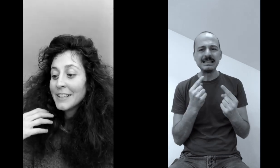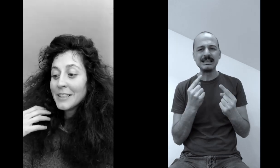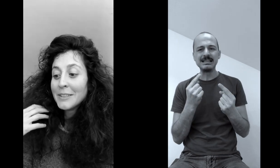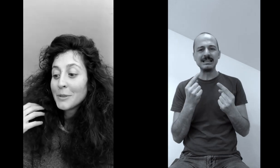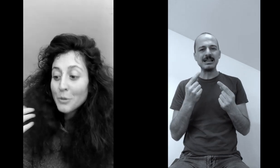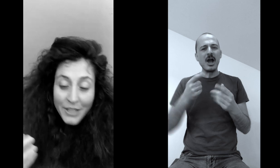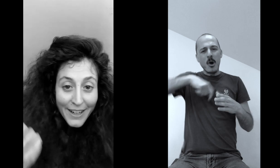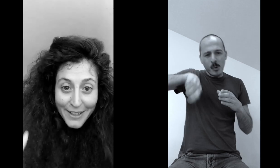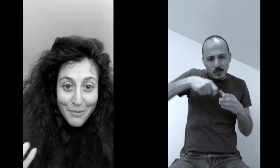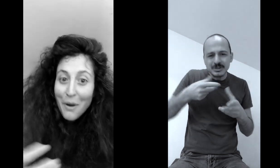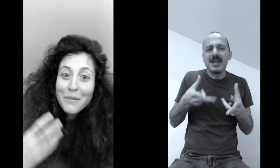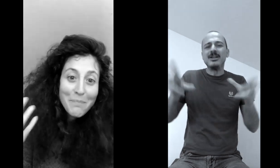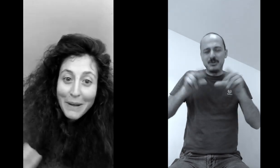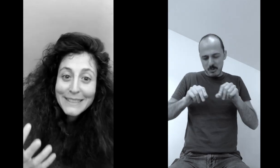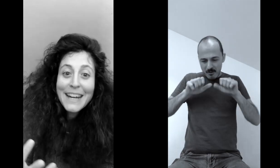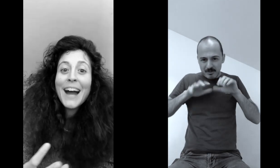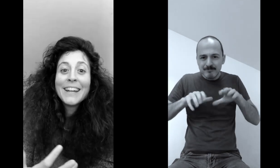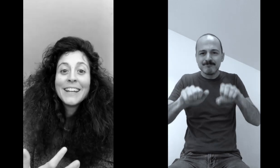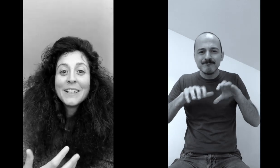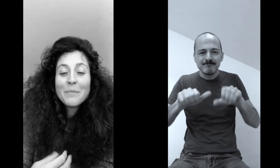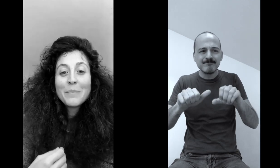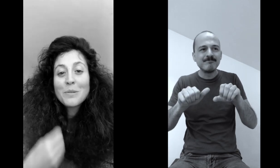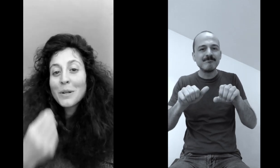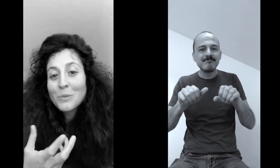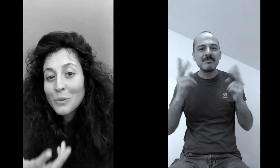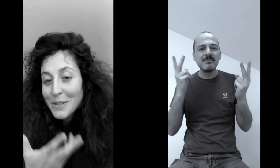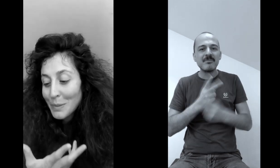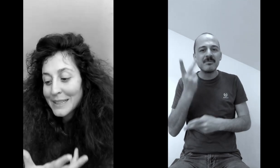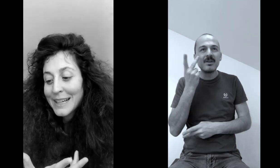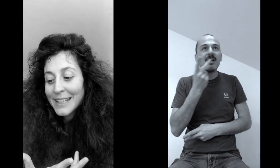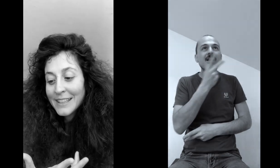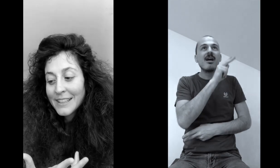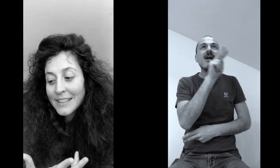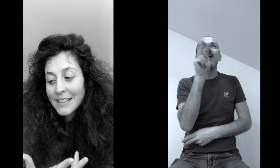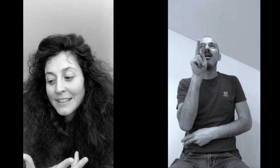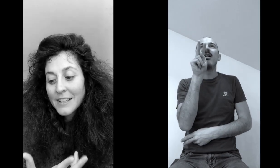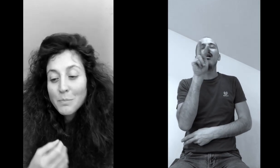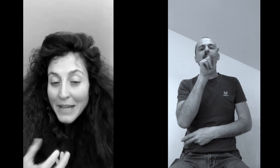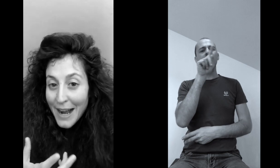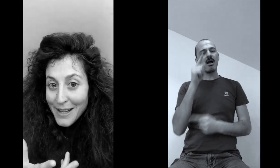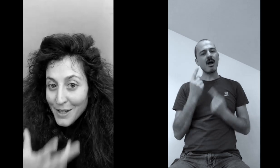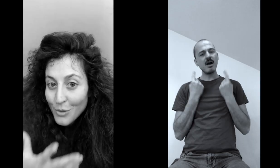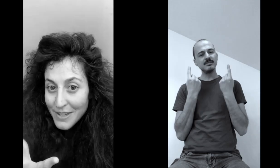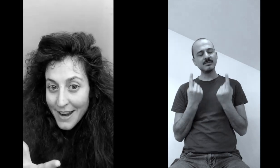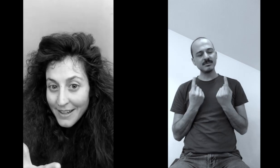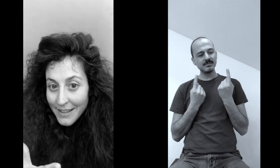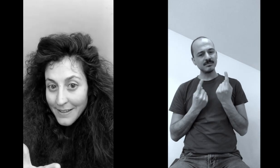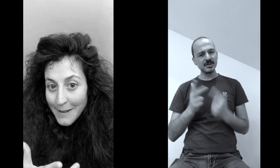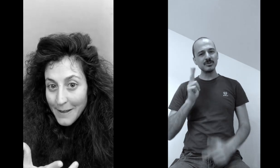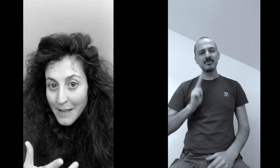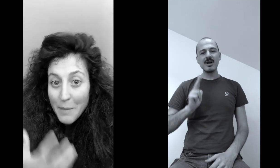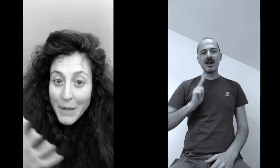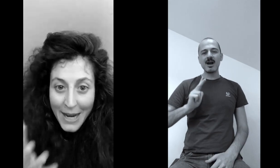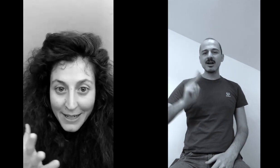cucinare di nuovo impastare ma soprattutto aspettare sperare sognare